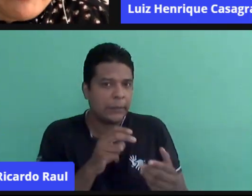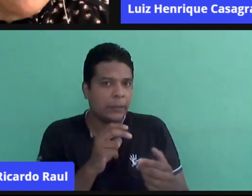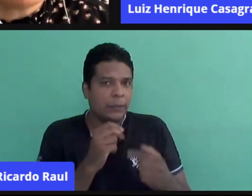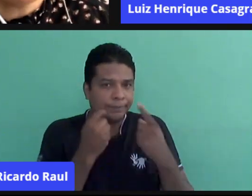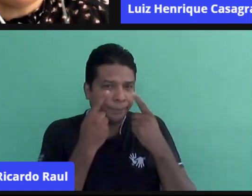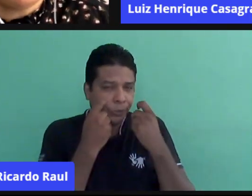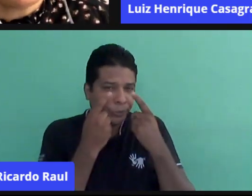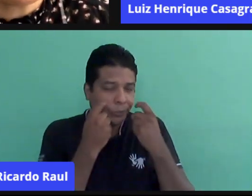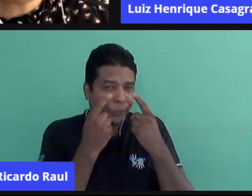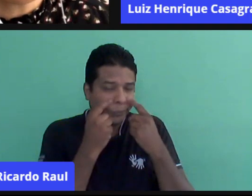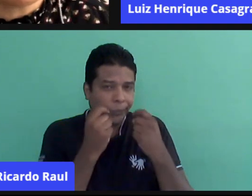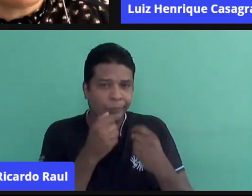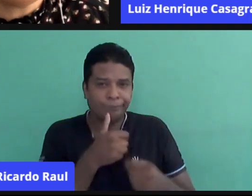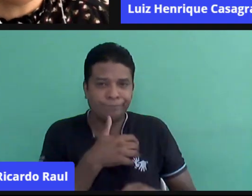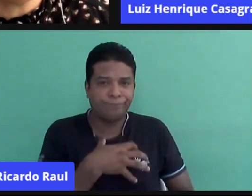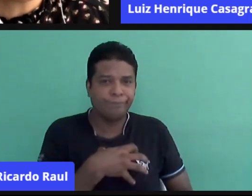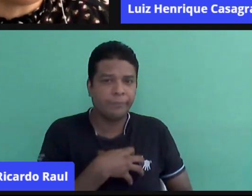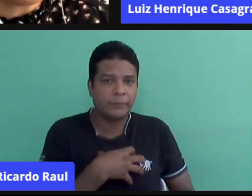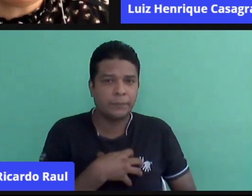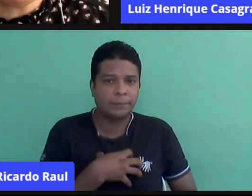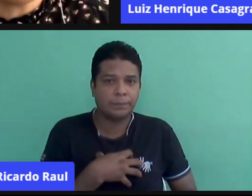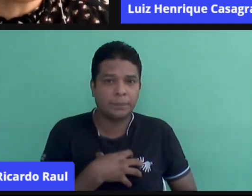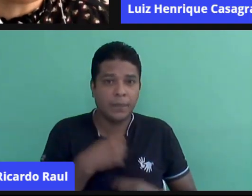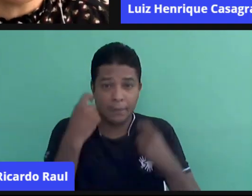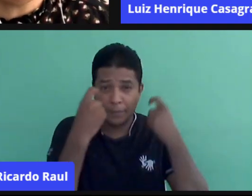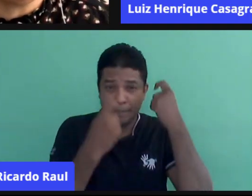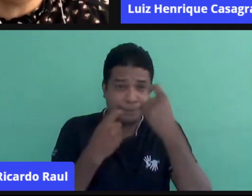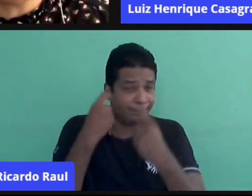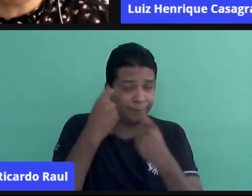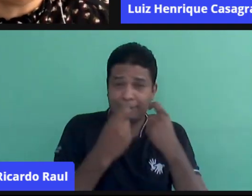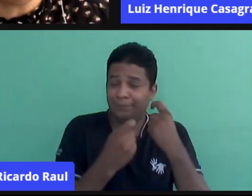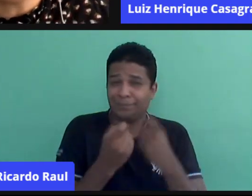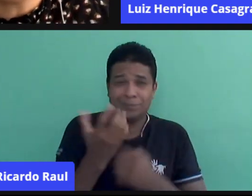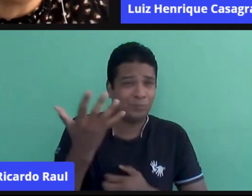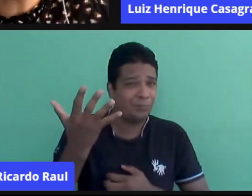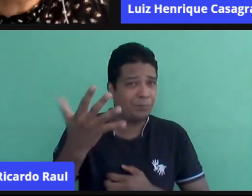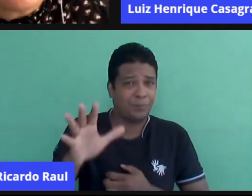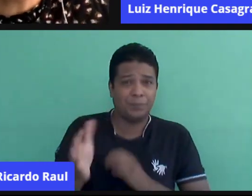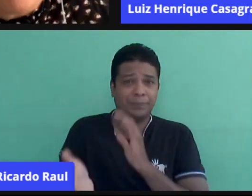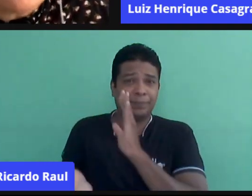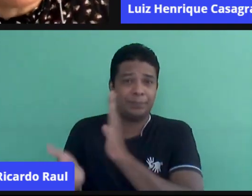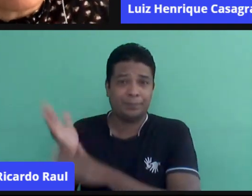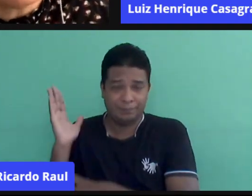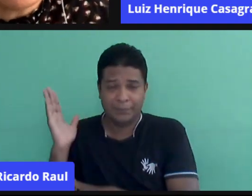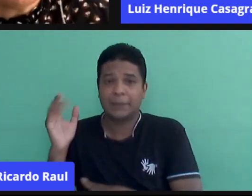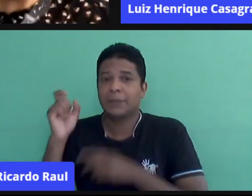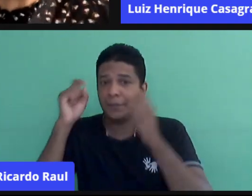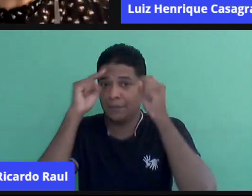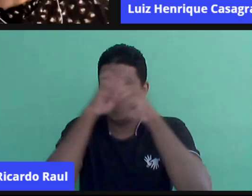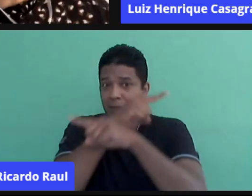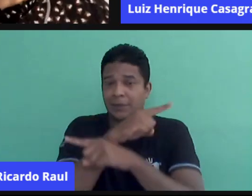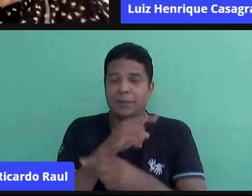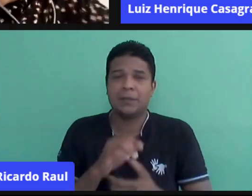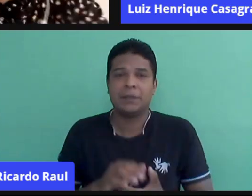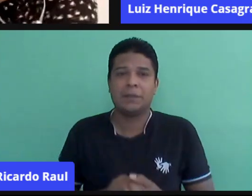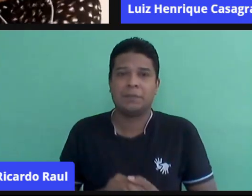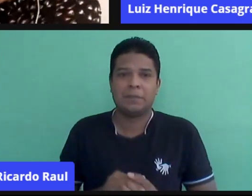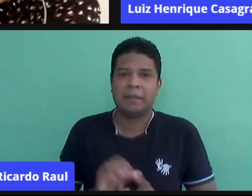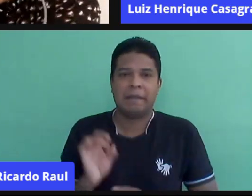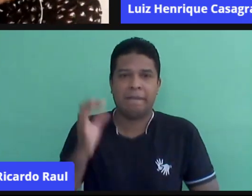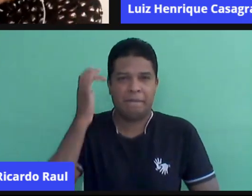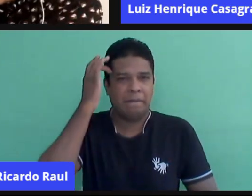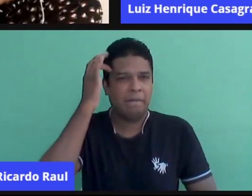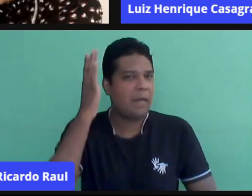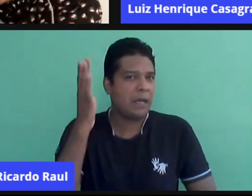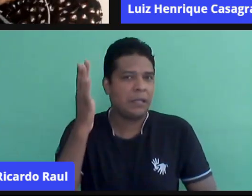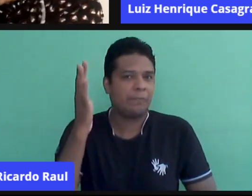gente só vai chorar, né? A gente vai chorar e vai escabelar e vai sair correndo, não vai querer, porque está difícil. Ninguém aqui está querendo dizer que está fácil,